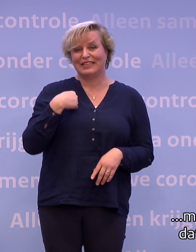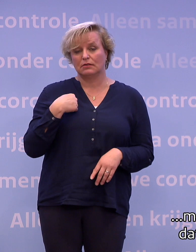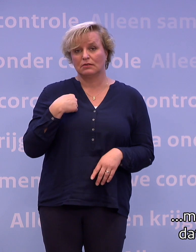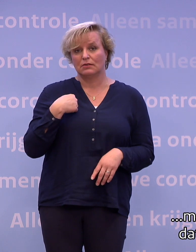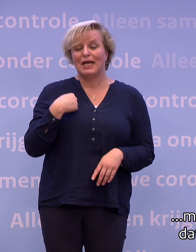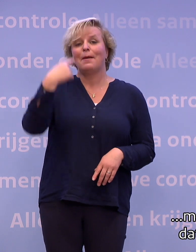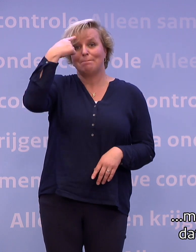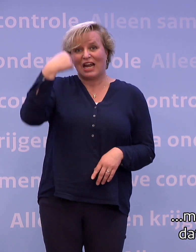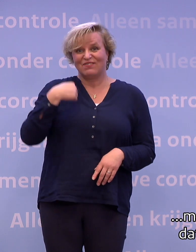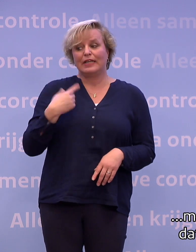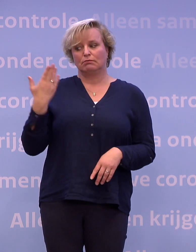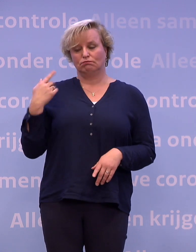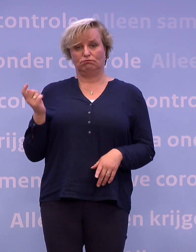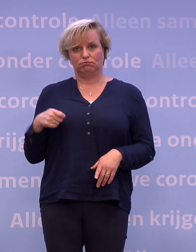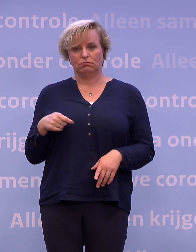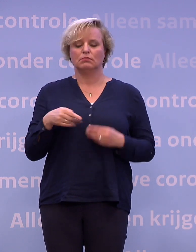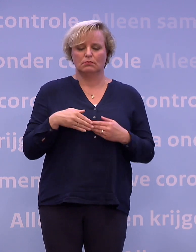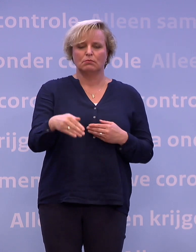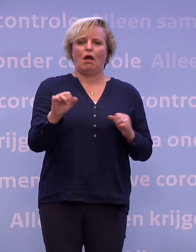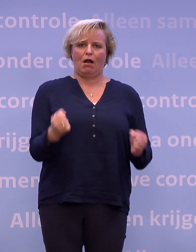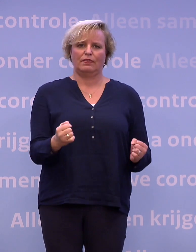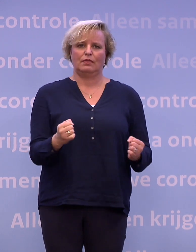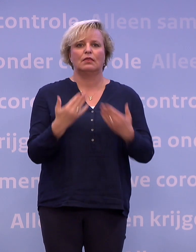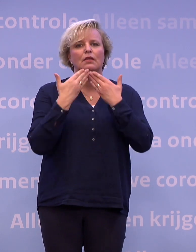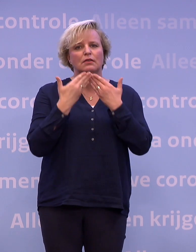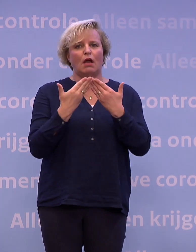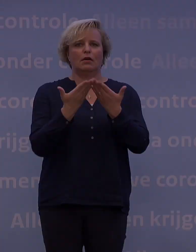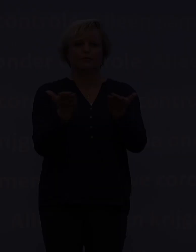dat we dat kunnen. Dank. Dank u wel.